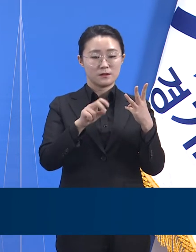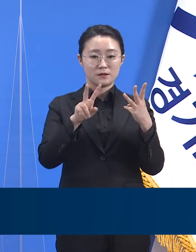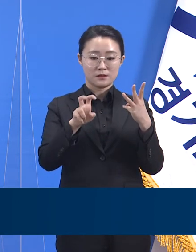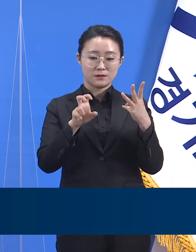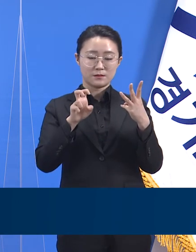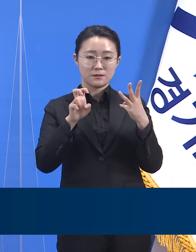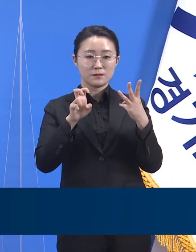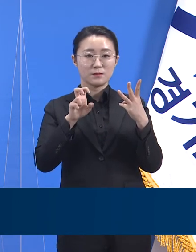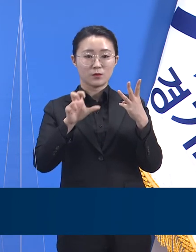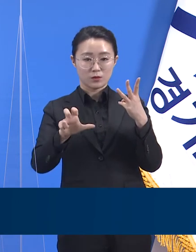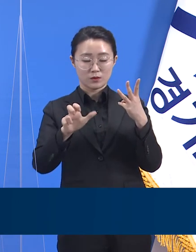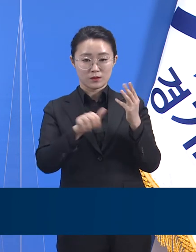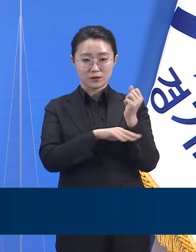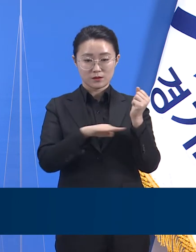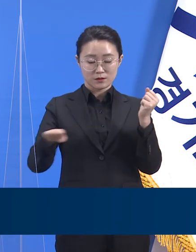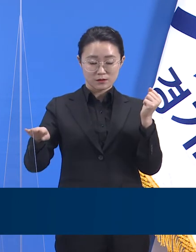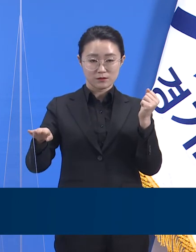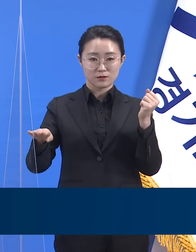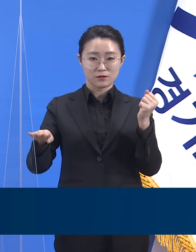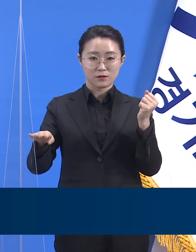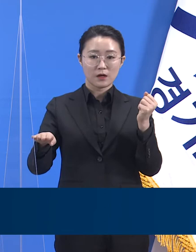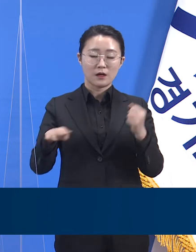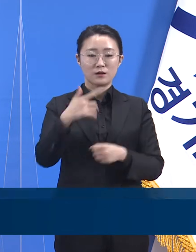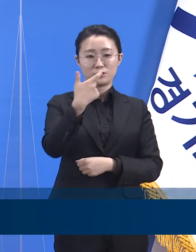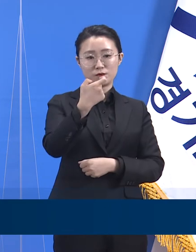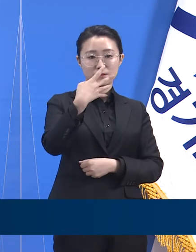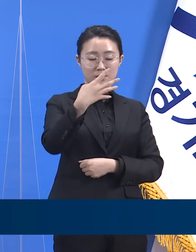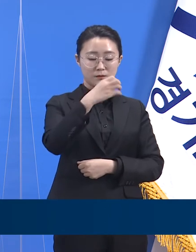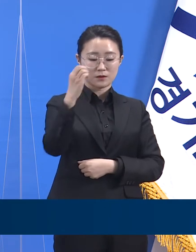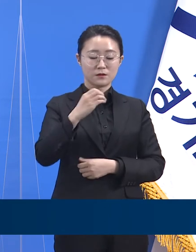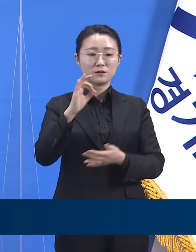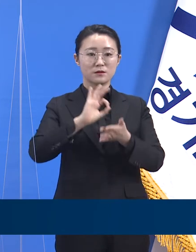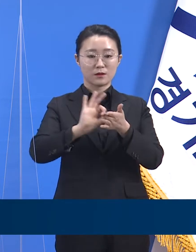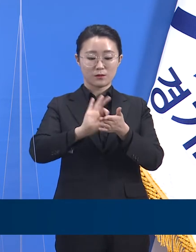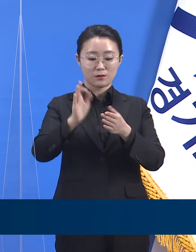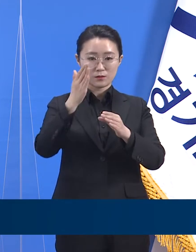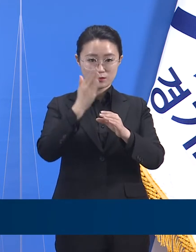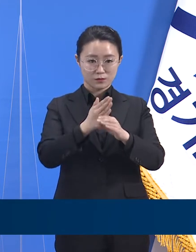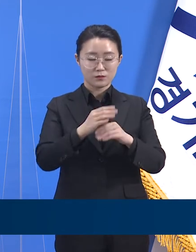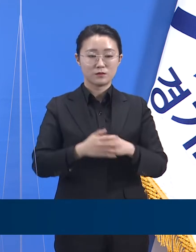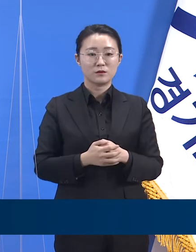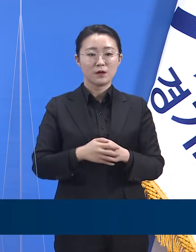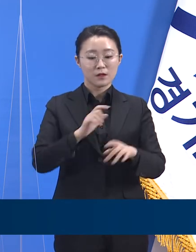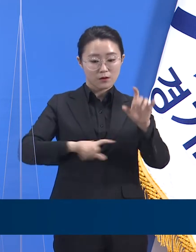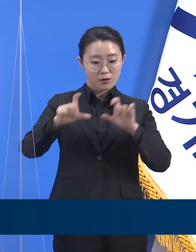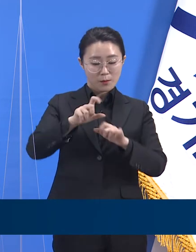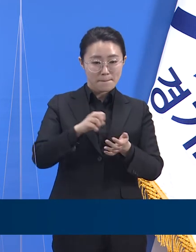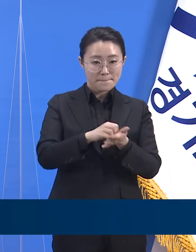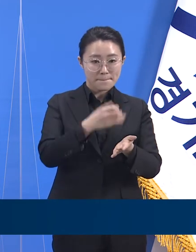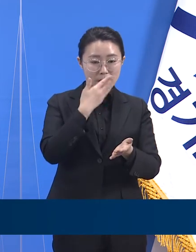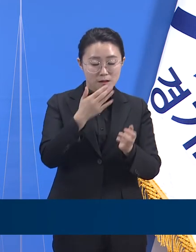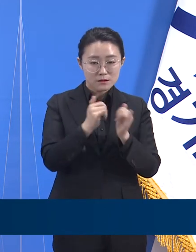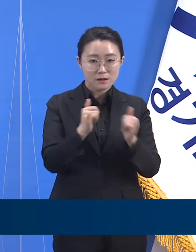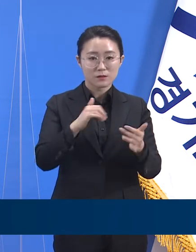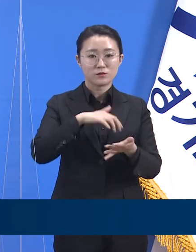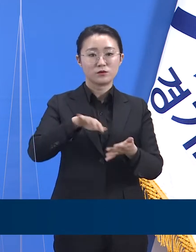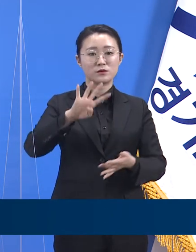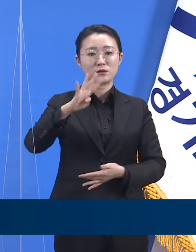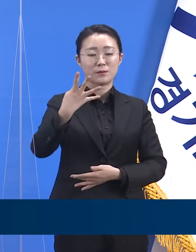64.4%의 가동률을 보이며 자녀 수용 가능 인원은 448명입니다.